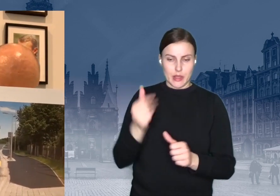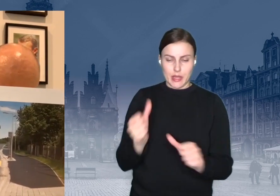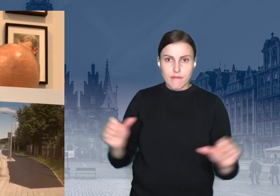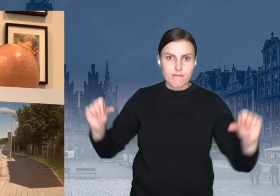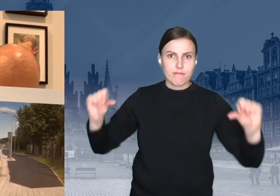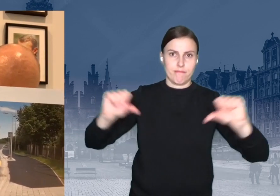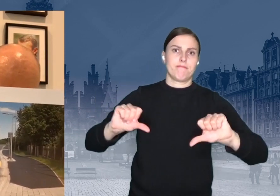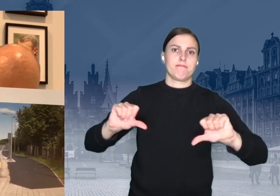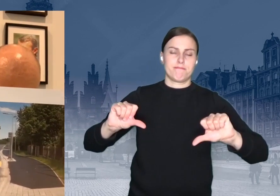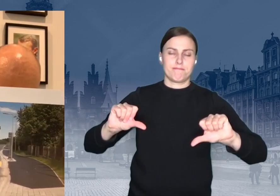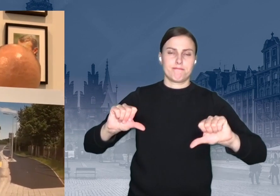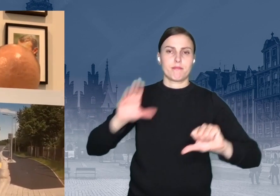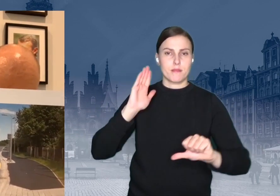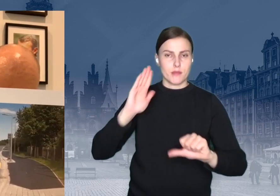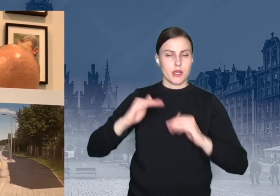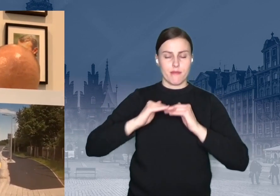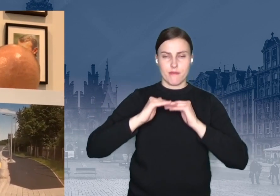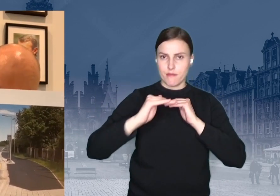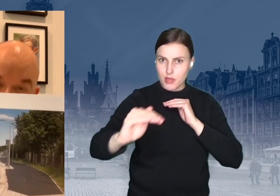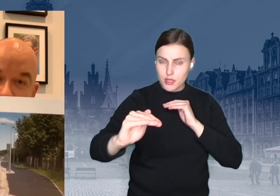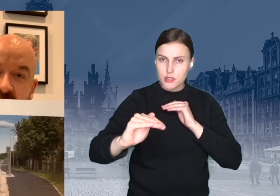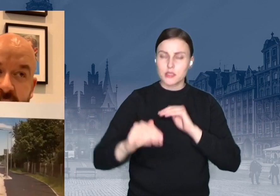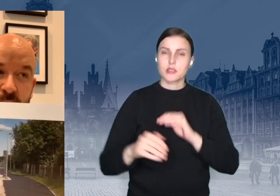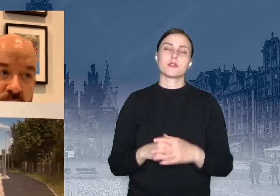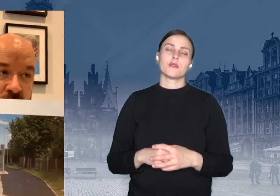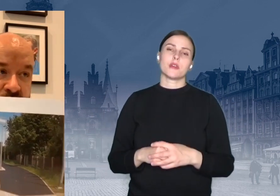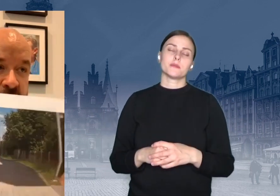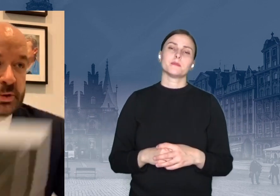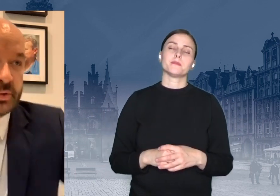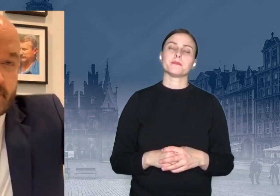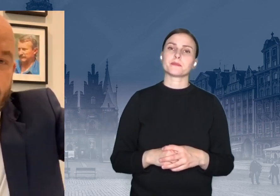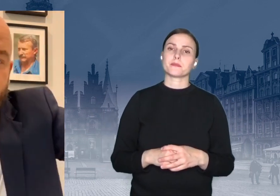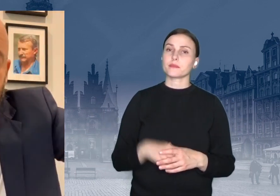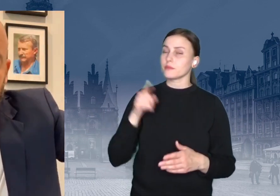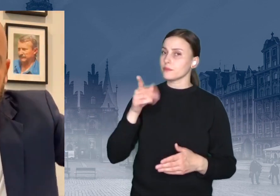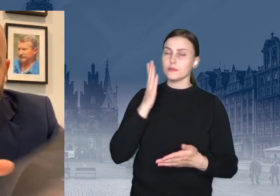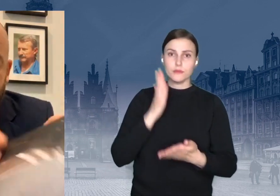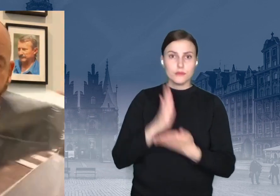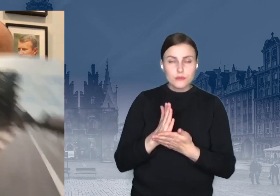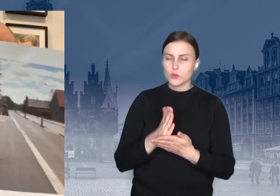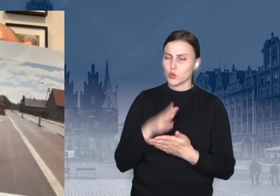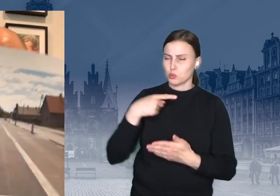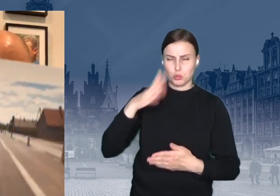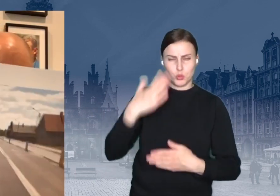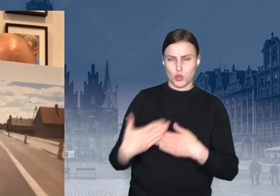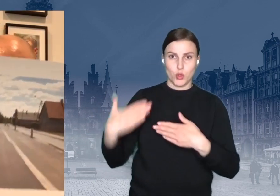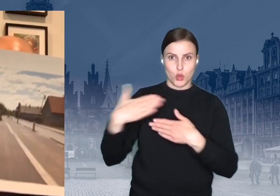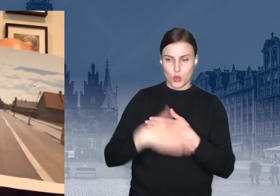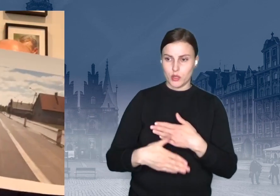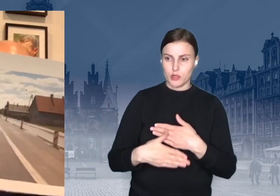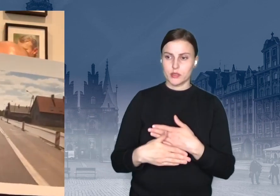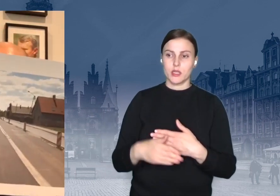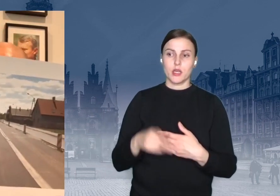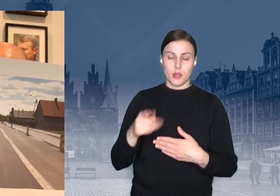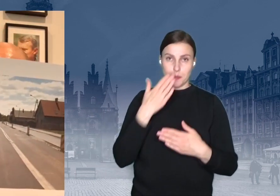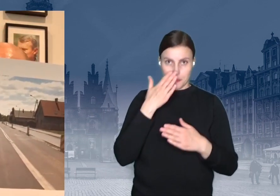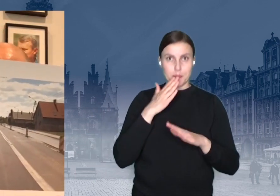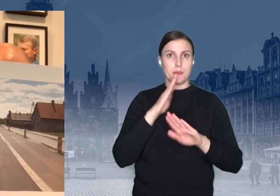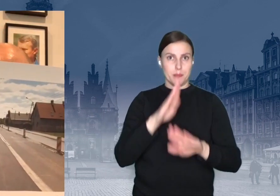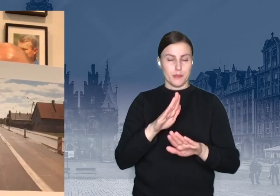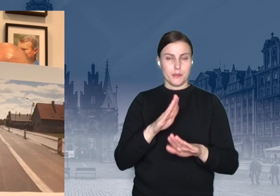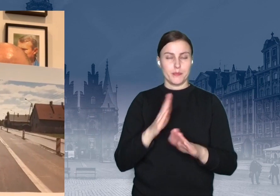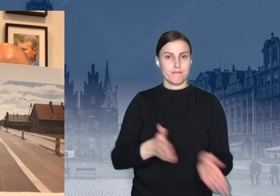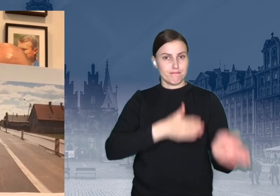asfaltu, na niektórych oczywiście odcinkach i tam już finiszujemy, ale tu mam bardzo proszę. Tu jest kolejny